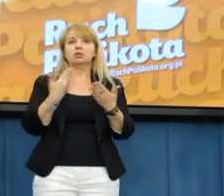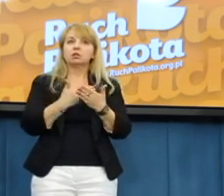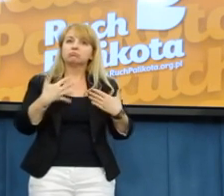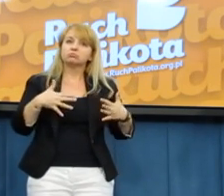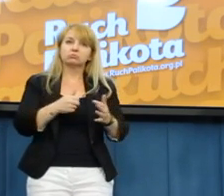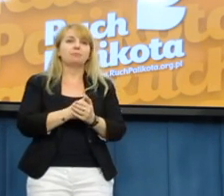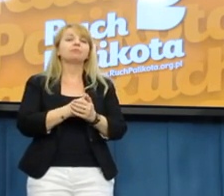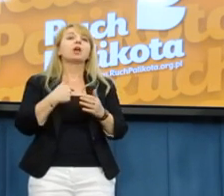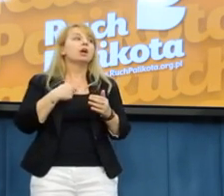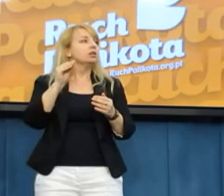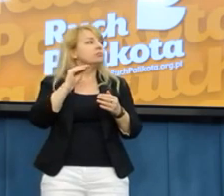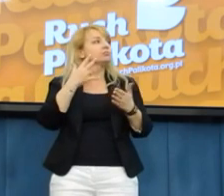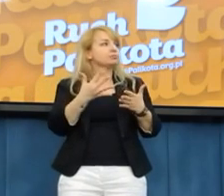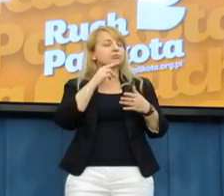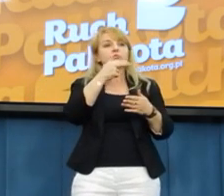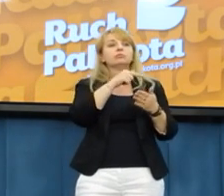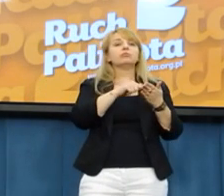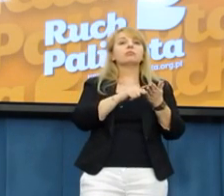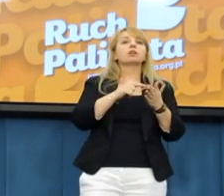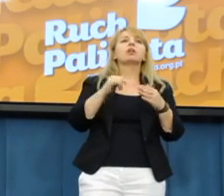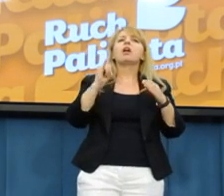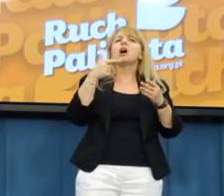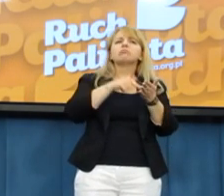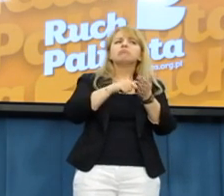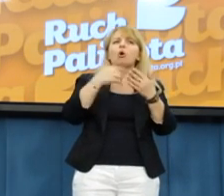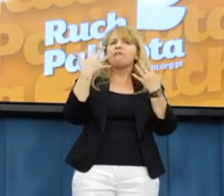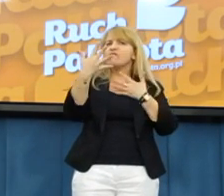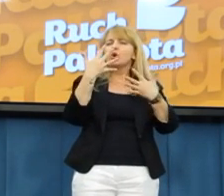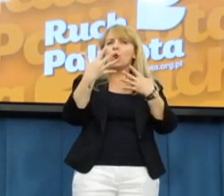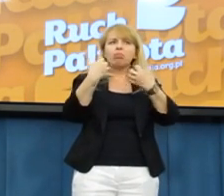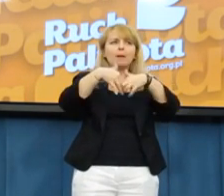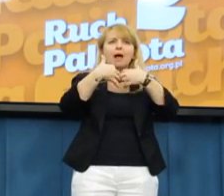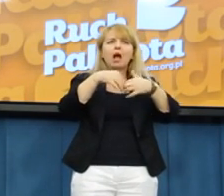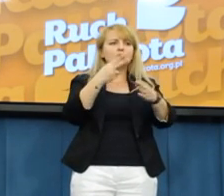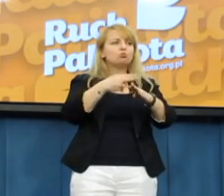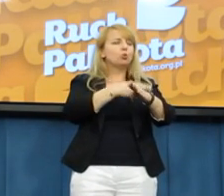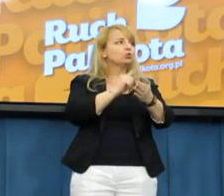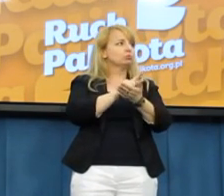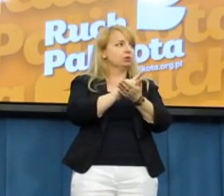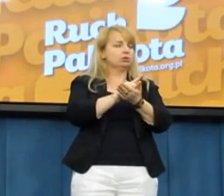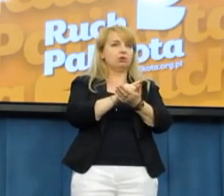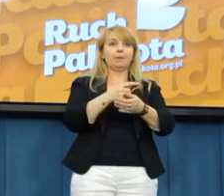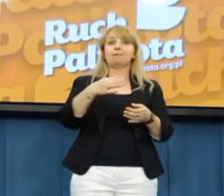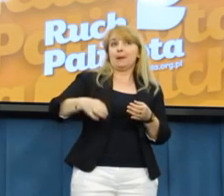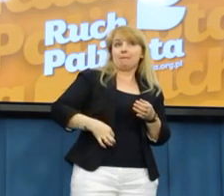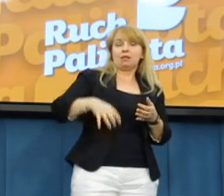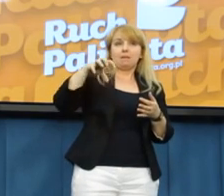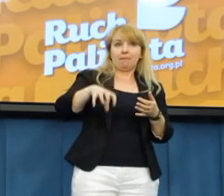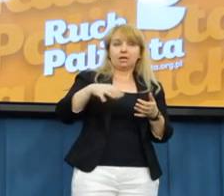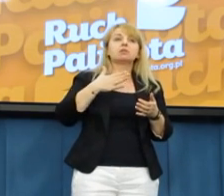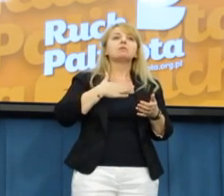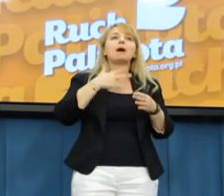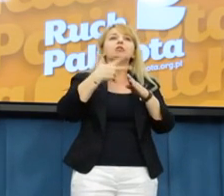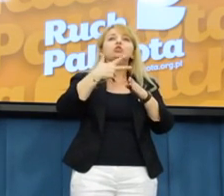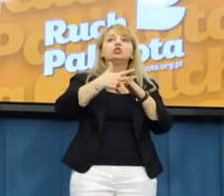Państwu na świetle jeszcze tak w twórzda jak mechanizm, który tutaj jakby funkcjonuje, żeby nie było wątpliwości. Więc Pan Prezes ma 30 prawie